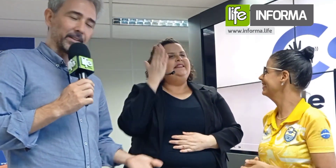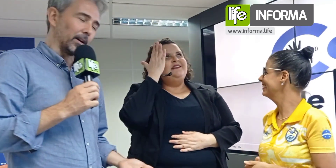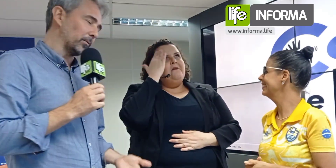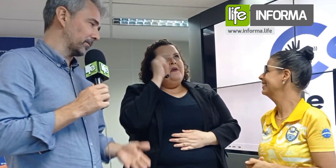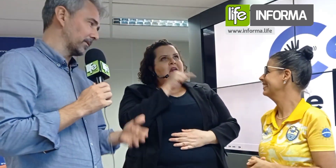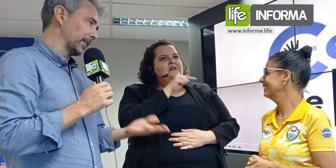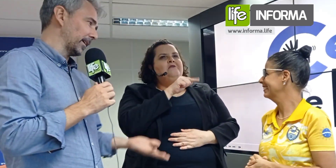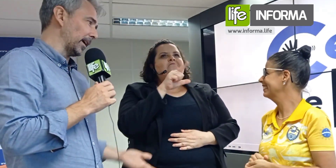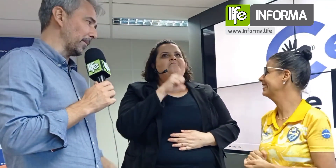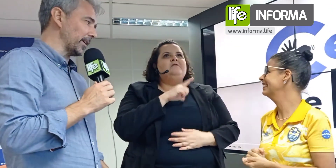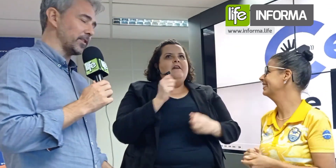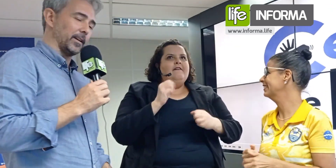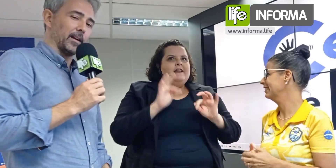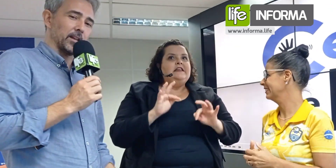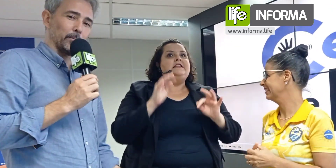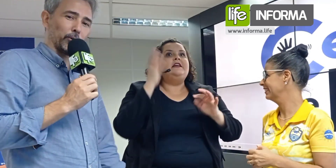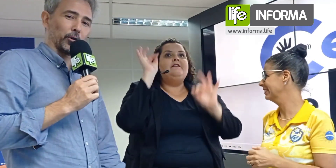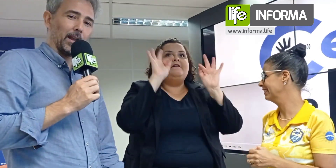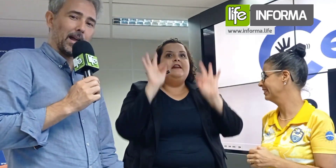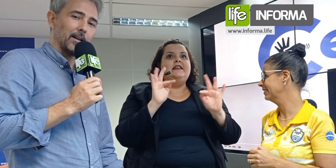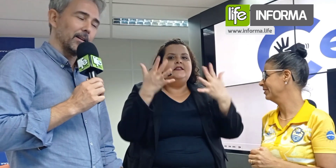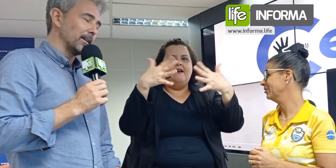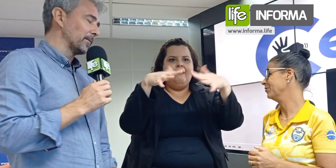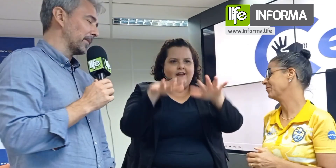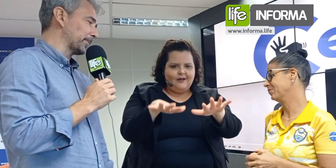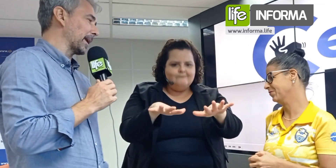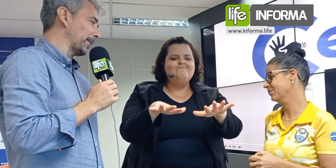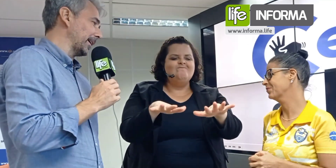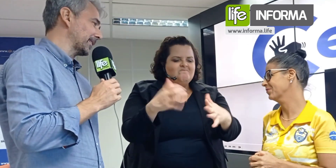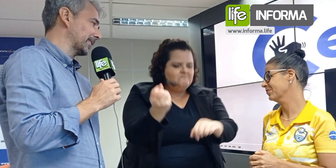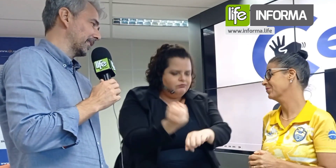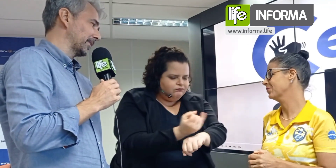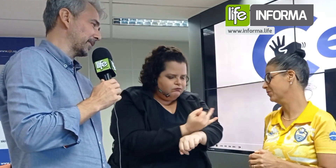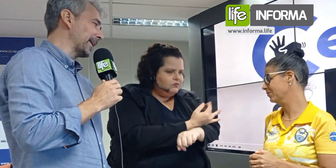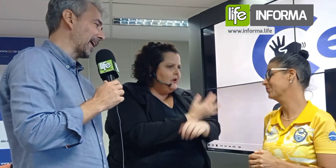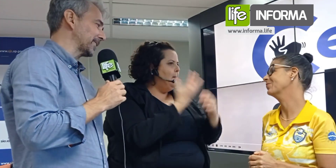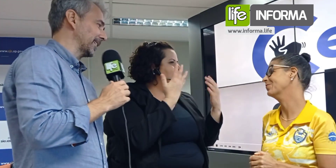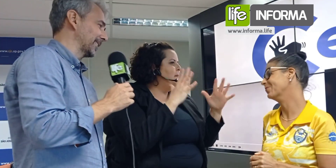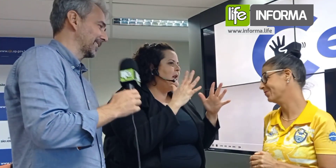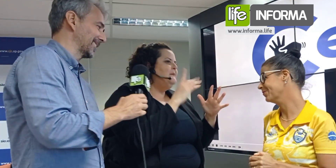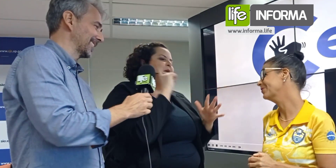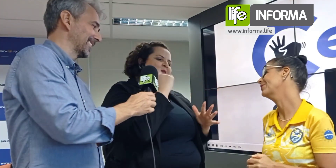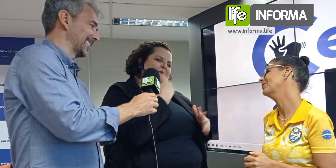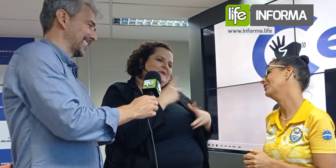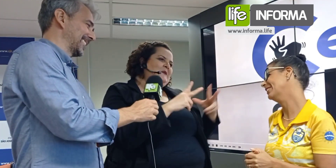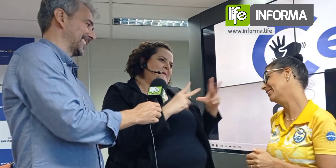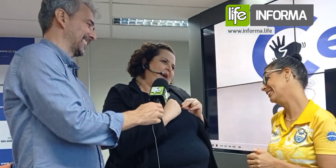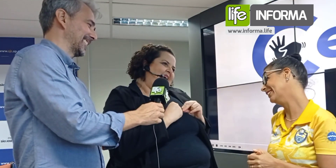com essa inclusão, realmente é de emocionar, mas parabéns, vocês merecem.